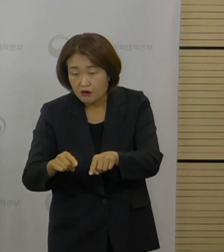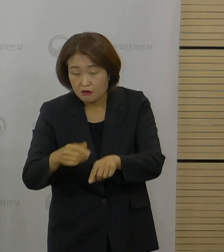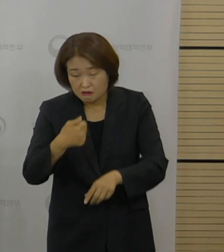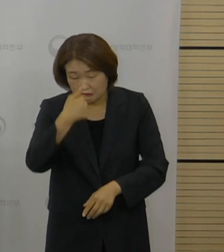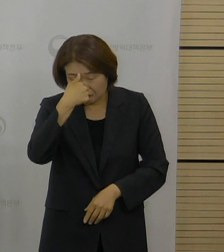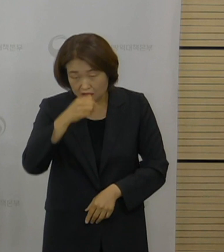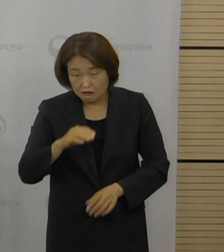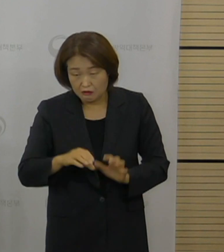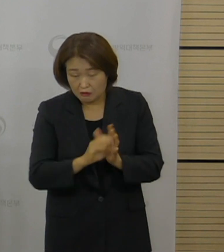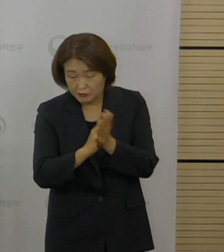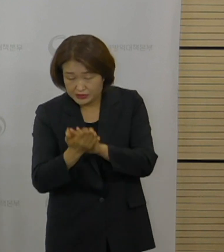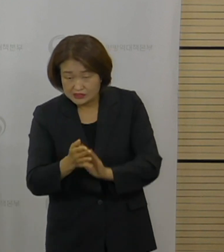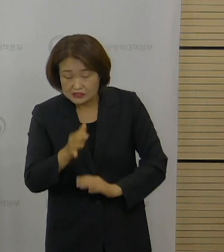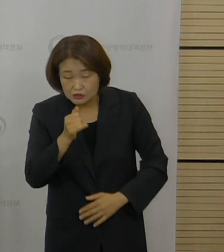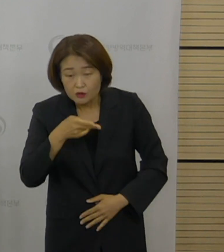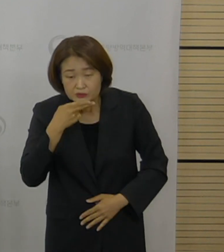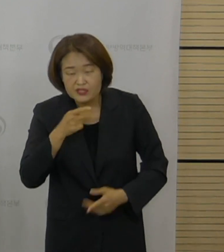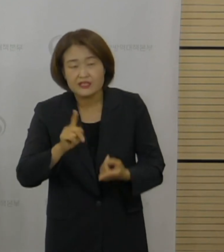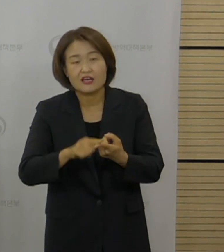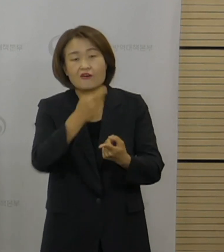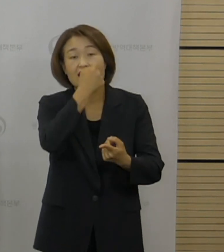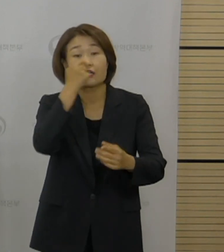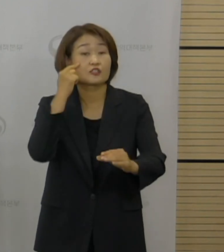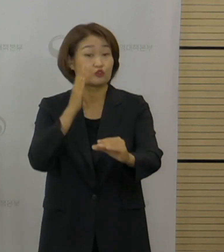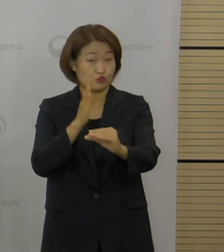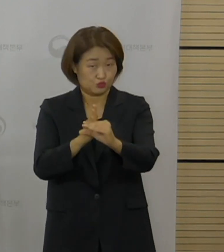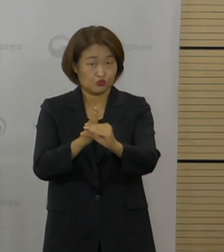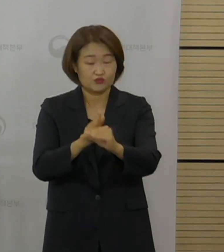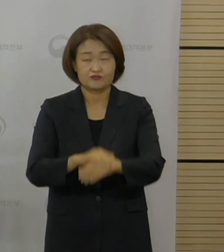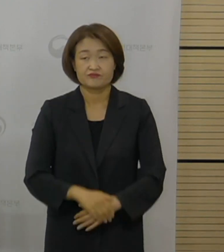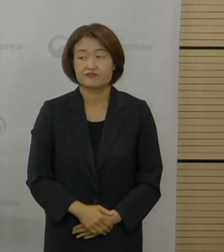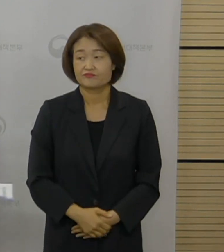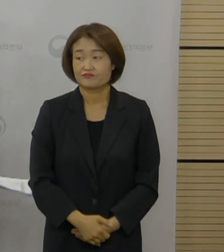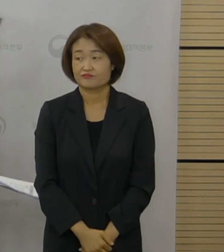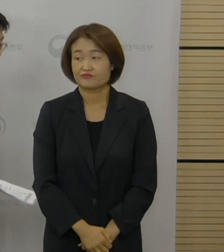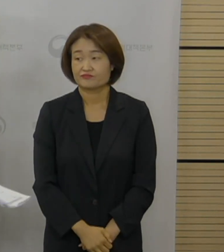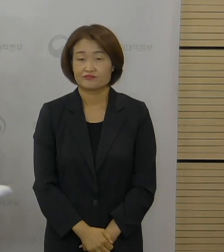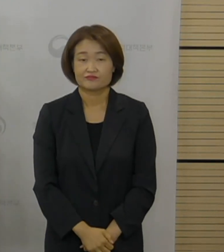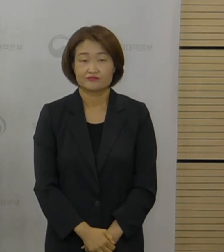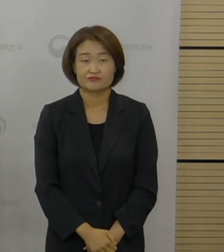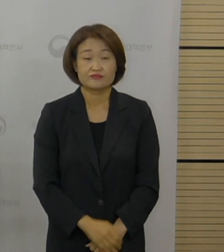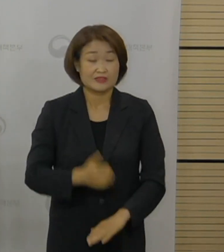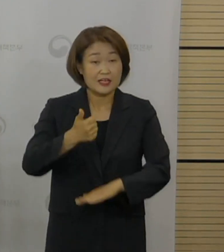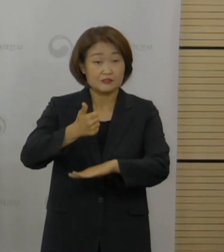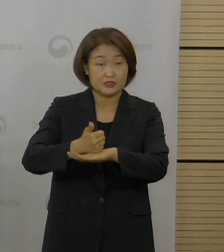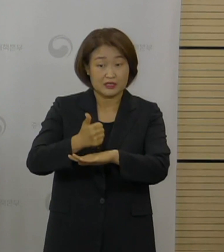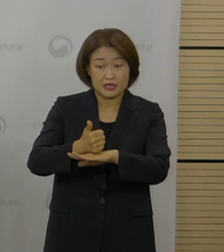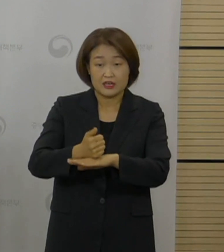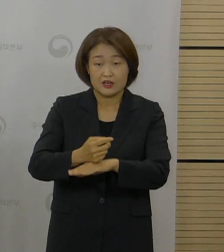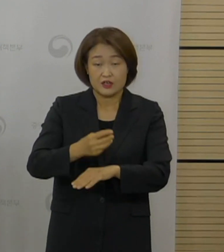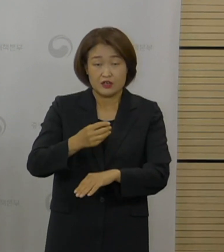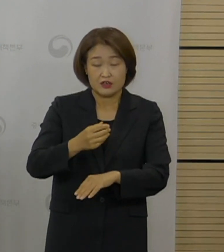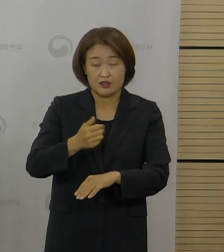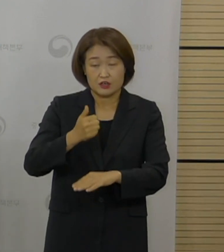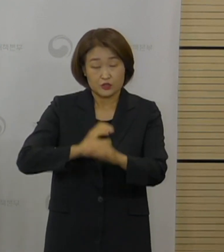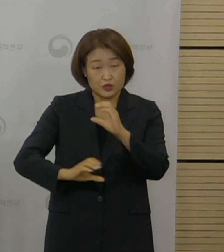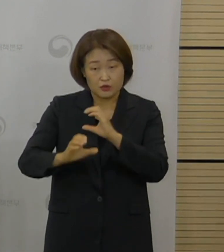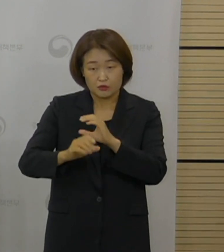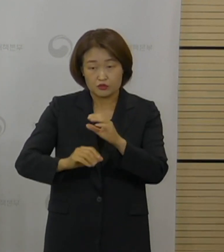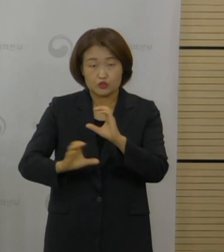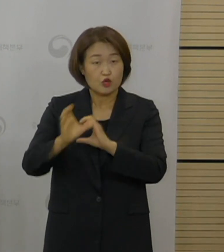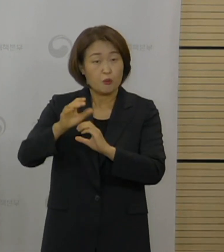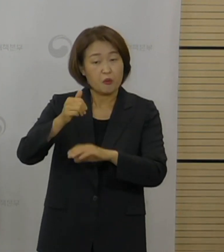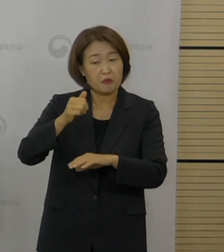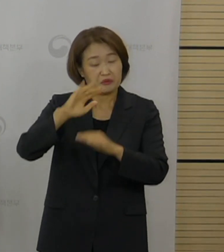있을 것 같습니다. 이상입니다. 네, 추가 역학조사가 되면 또 보충해서 설명드리겠습니다.